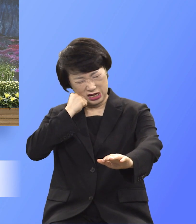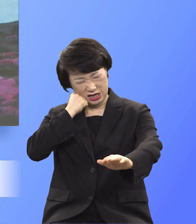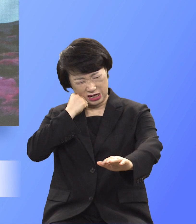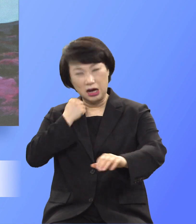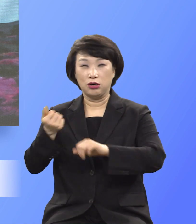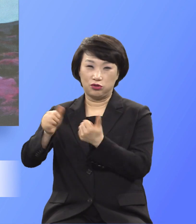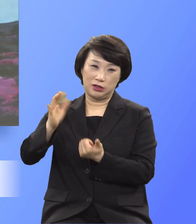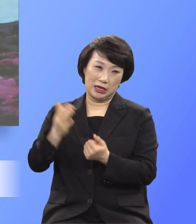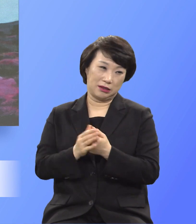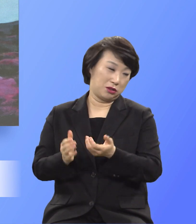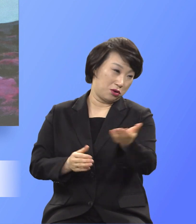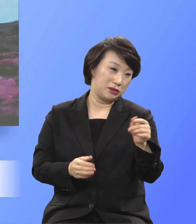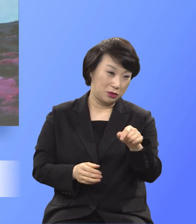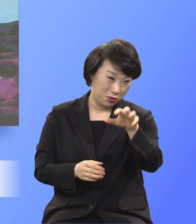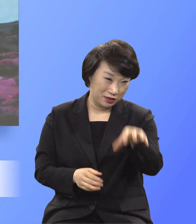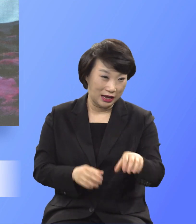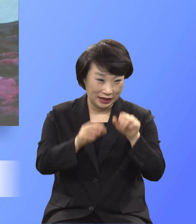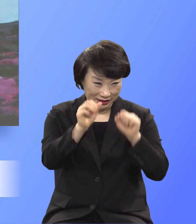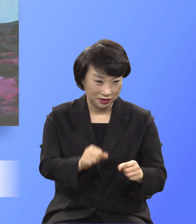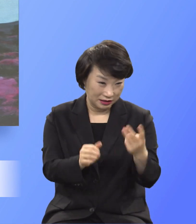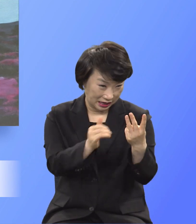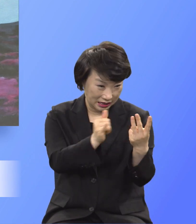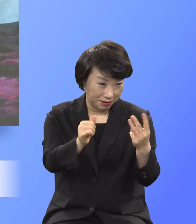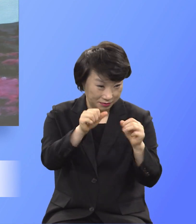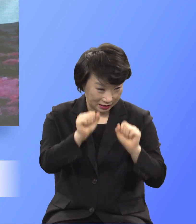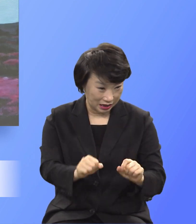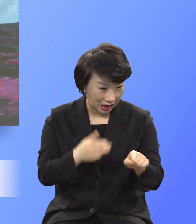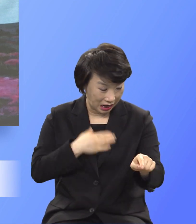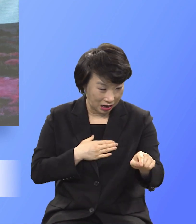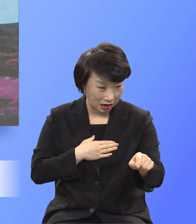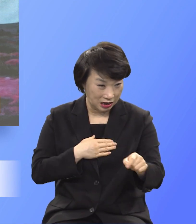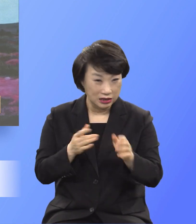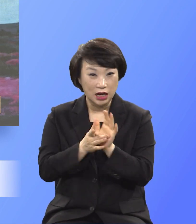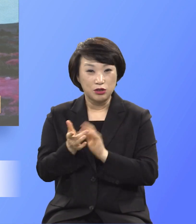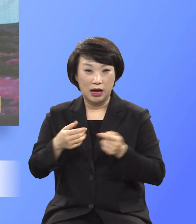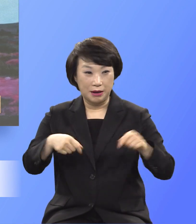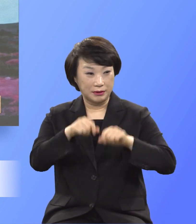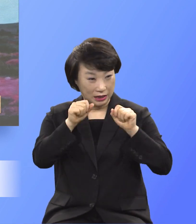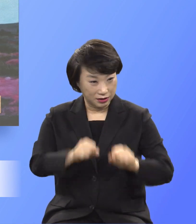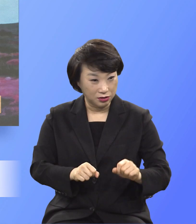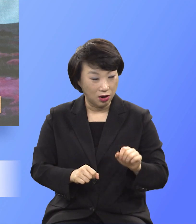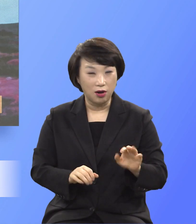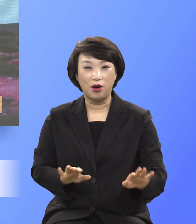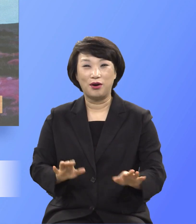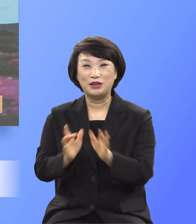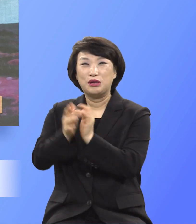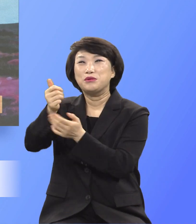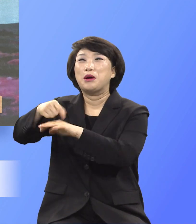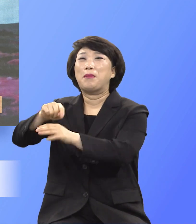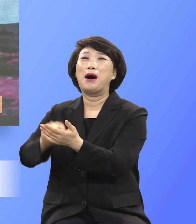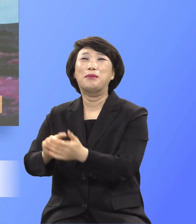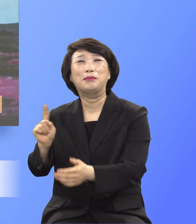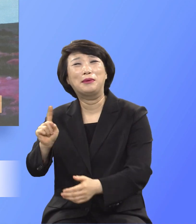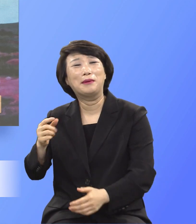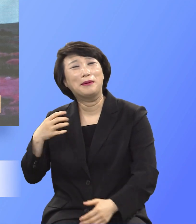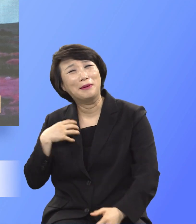너희는 여기 머물러 나와 함께 깨어있으라 하시고 어느 정도의 심정의 고통인가 감히 짐작은 가지